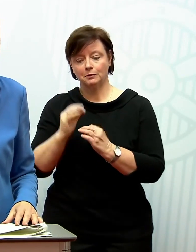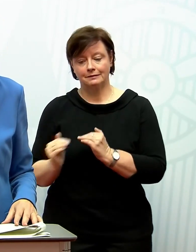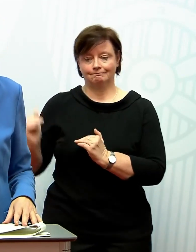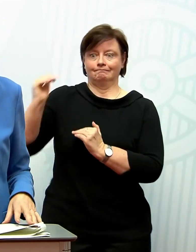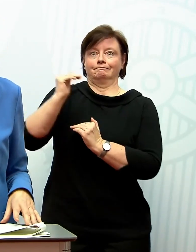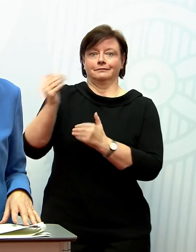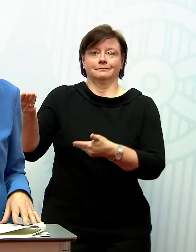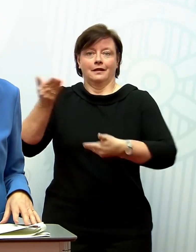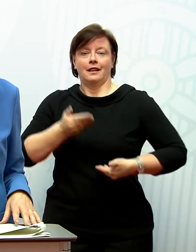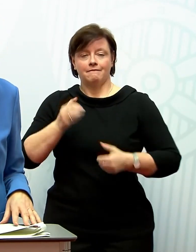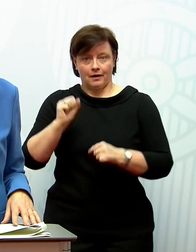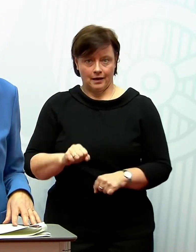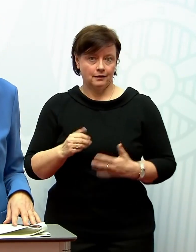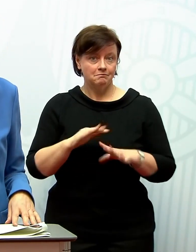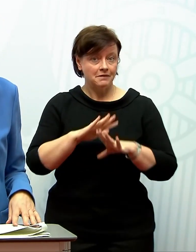gesteigert auf zwei Milliarden Dosen.